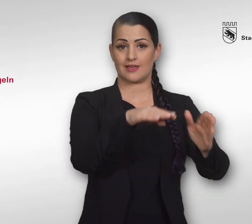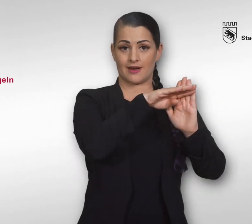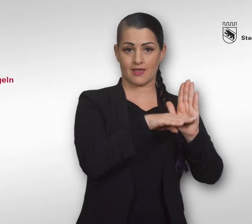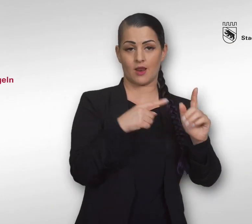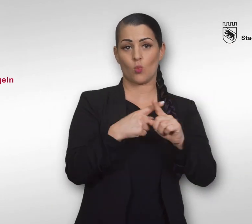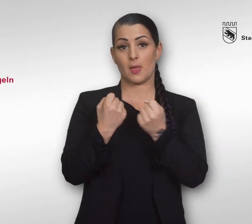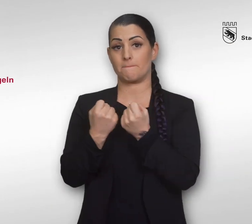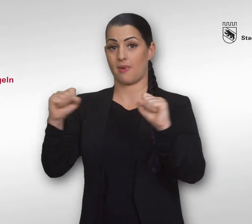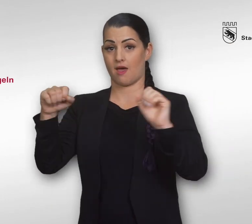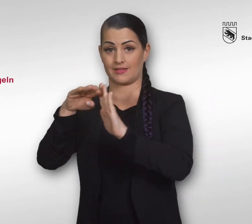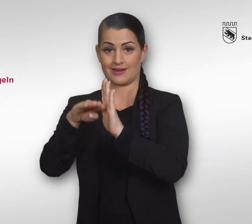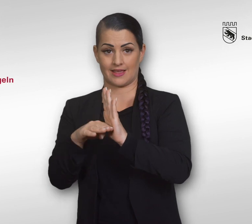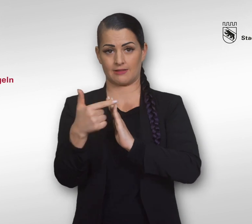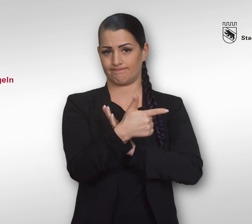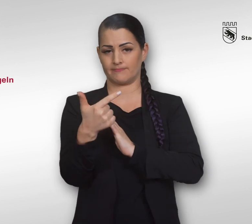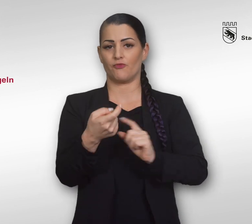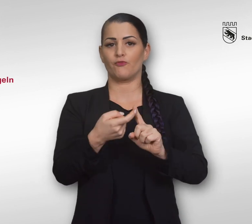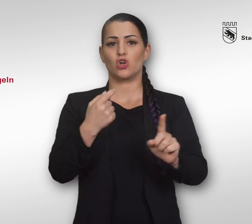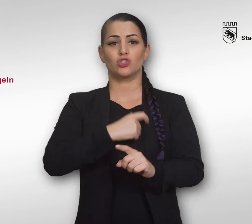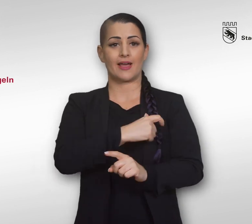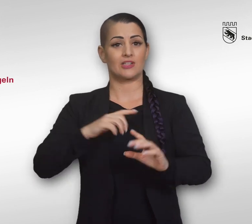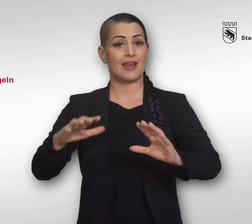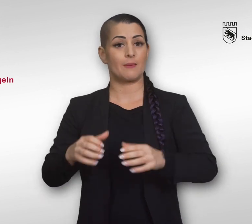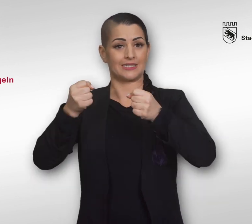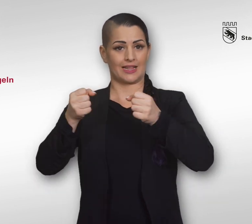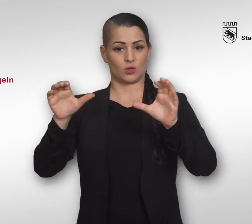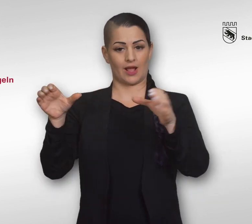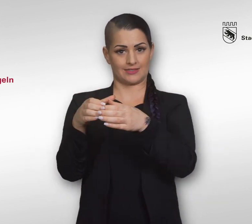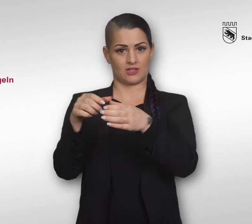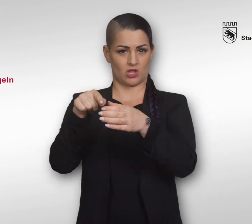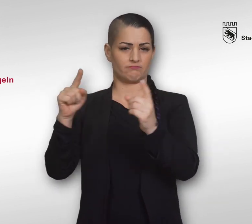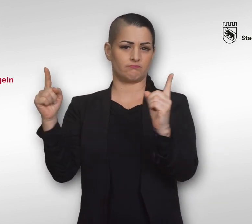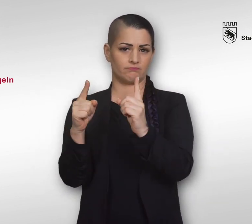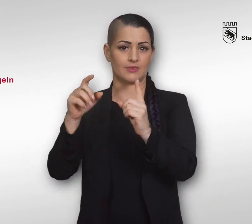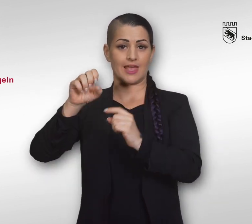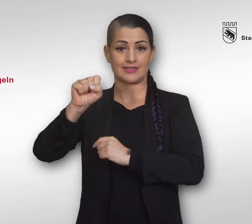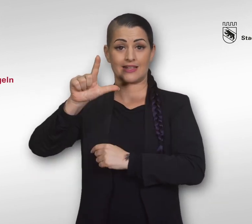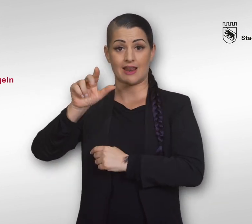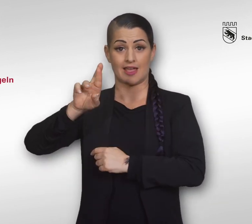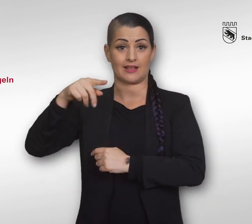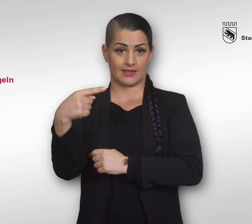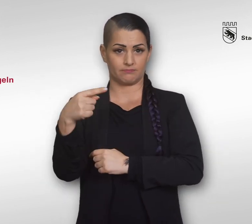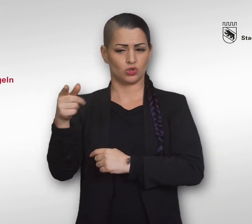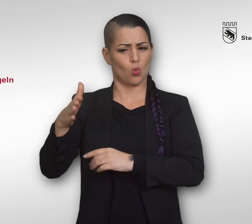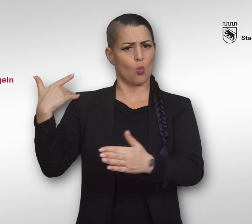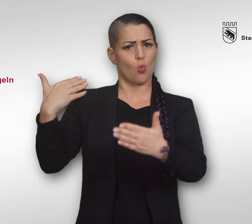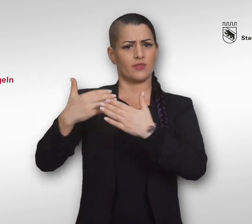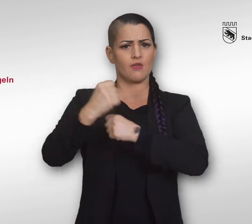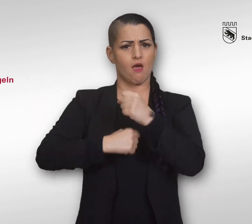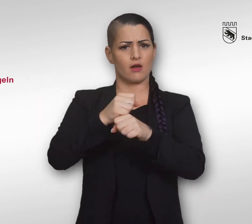Die Fluss- und Baderegeln, welche seit Jahren durch die Schweizerische Lebensrettungsgesellschaft SLRG verbreitet werden, zeigen